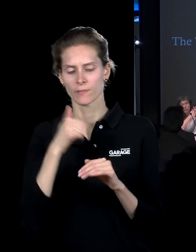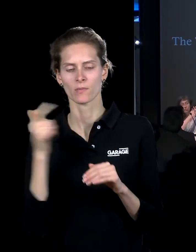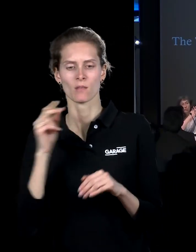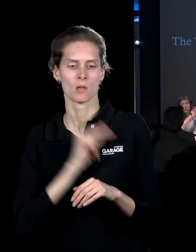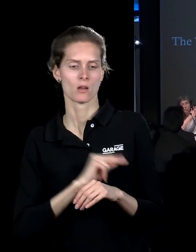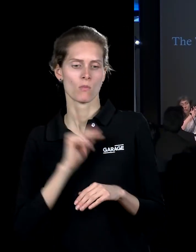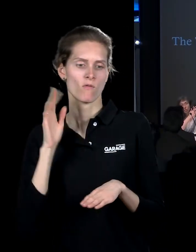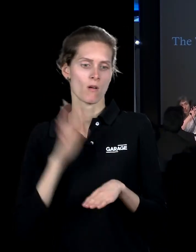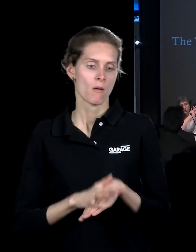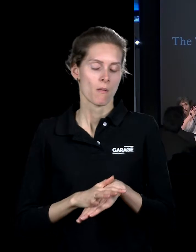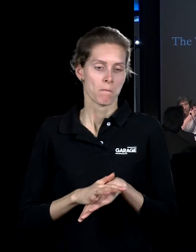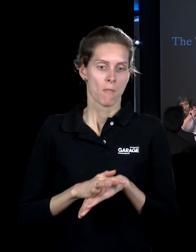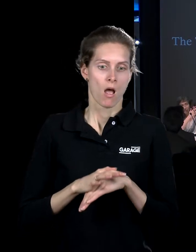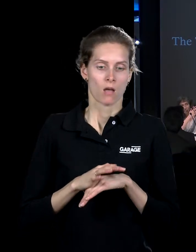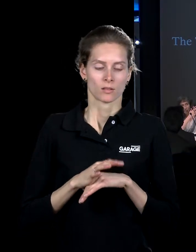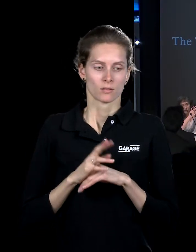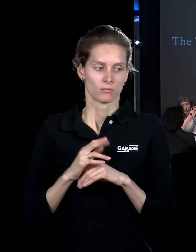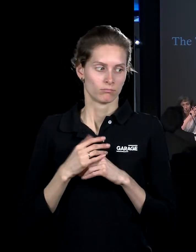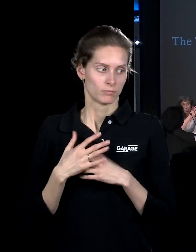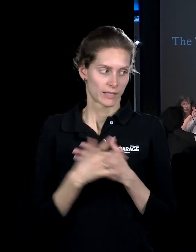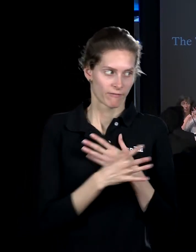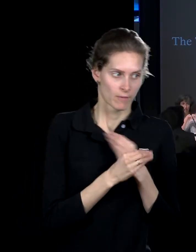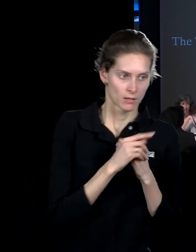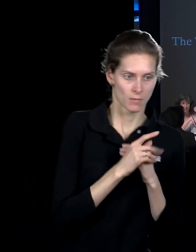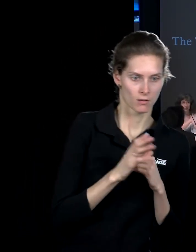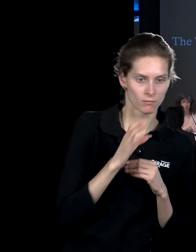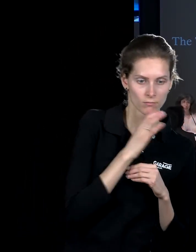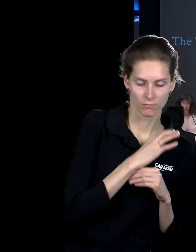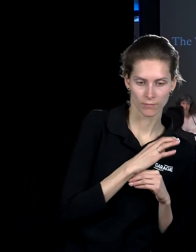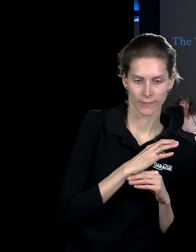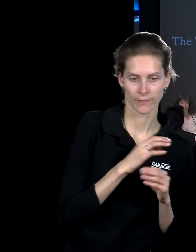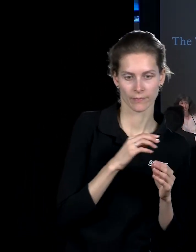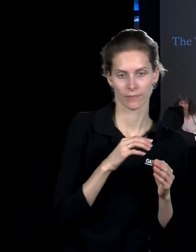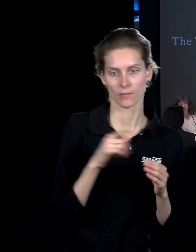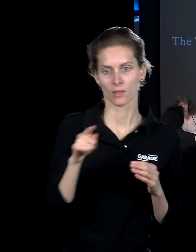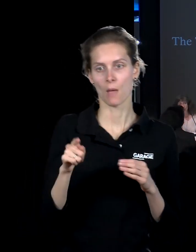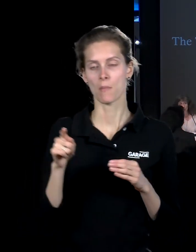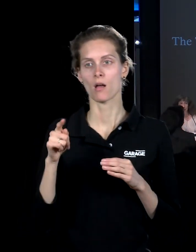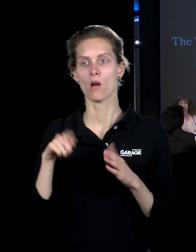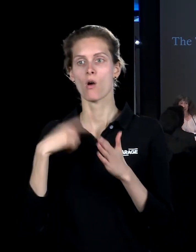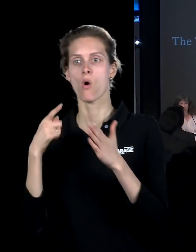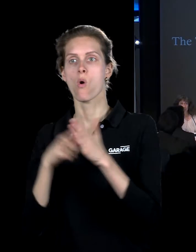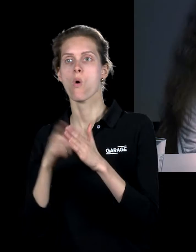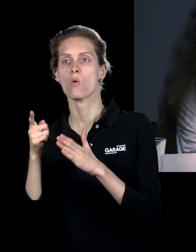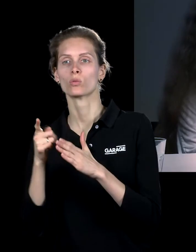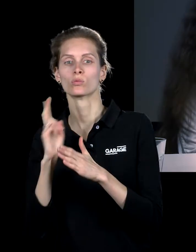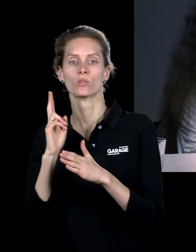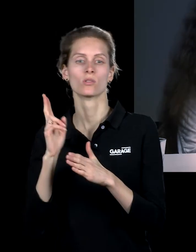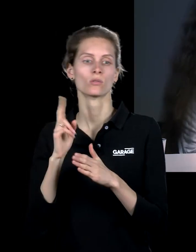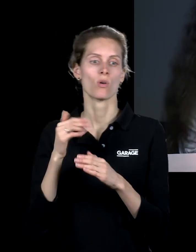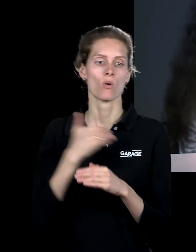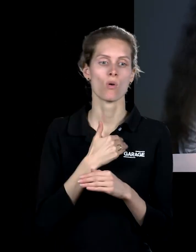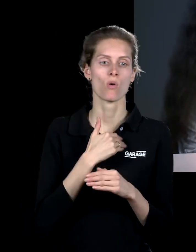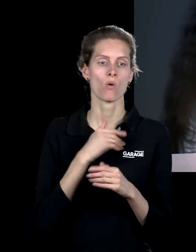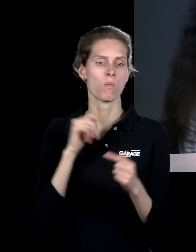становятся на сторону этих грабителей, про то, как делятся обитатели города, которые за них, потому что все